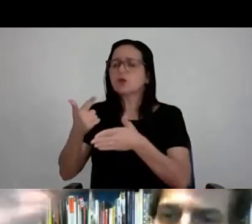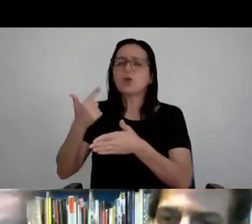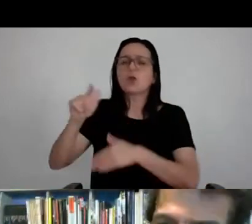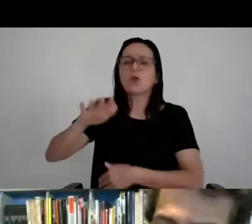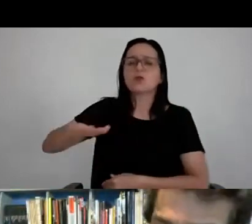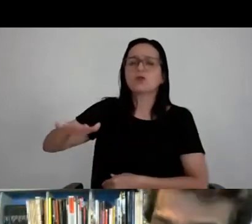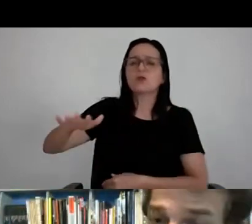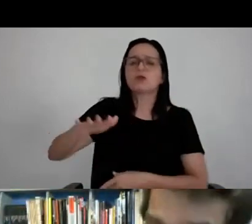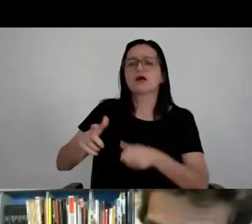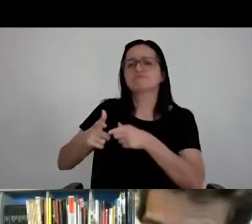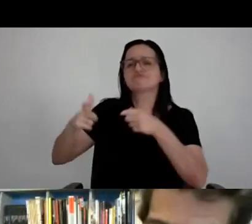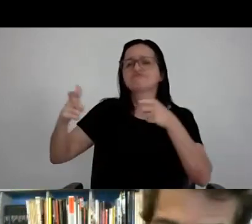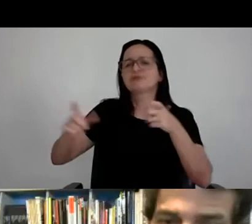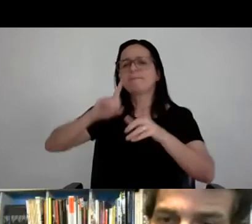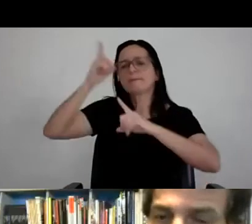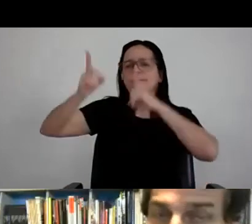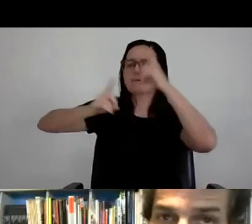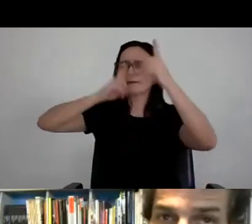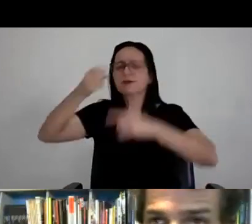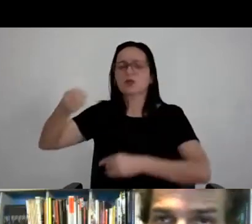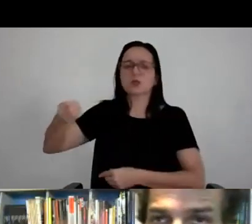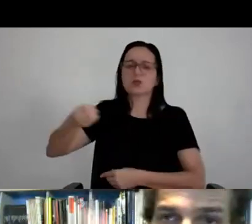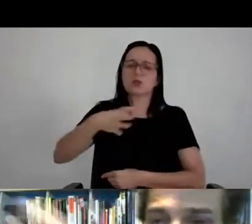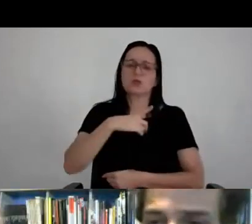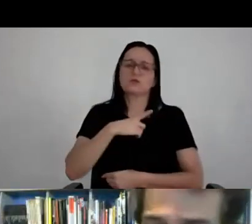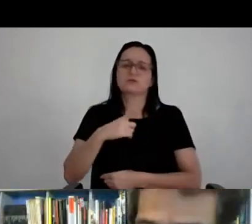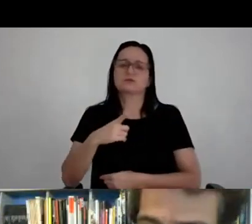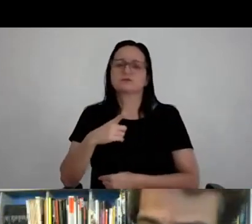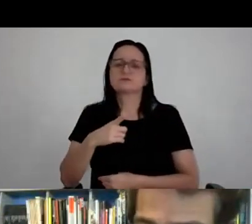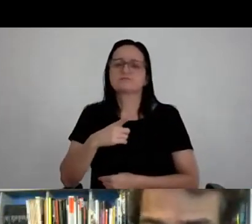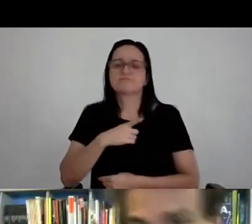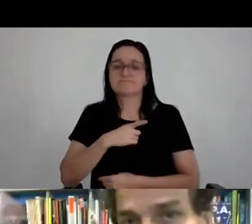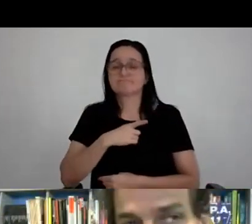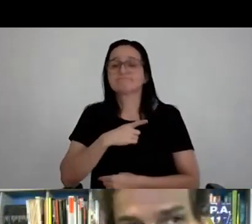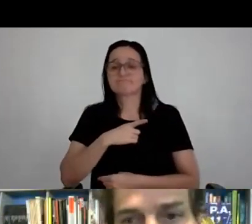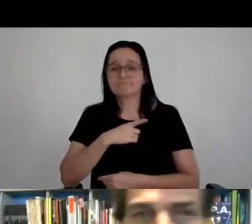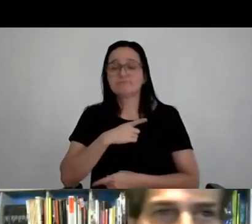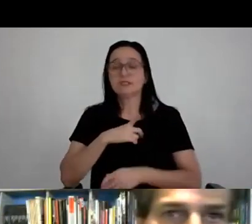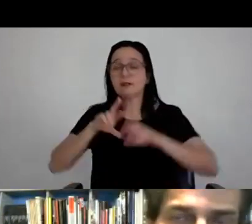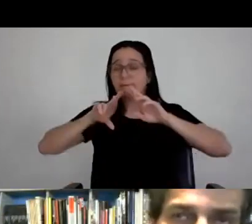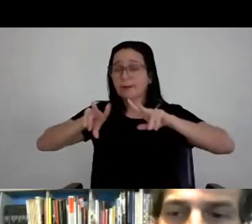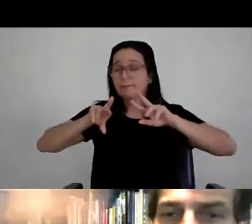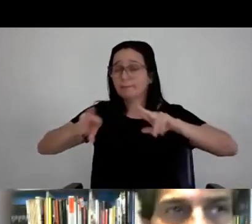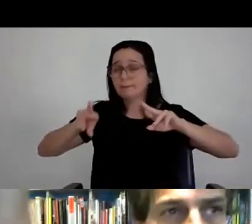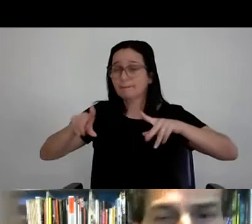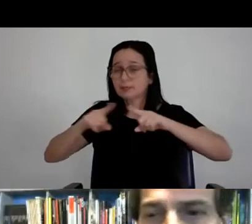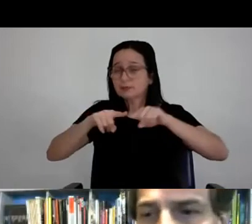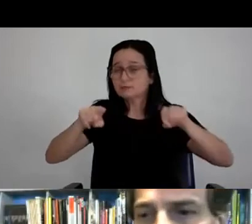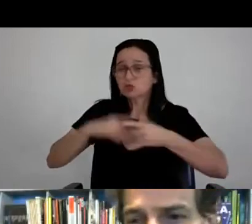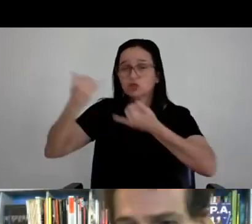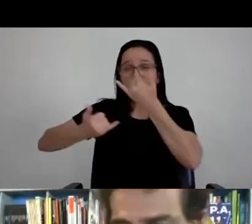ligada à criação, ali, a uma diversidade de possibilidades, escritório, parque de diversões,